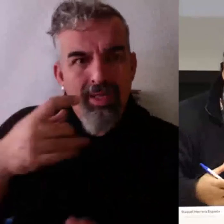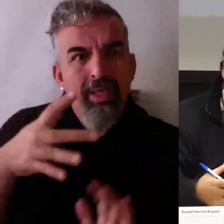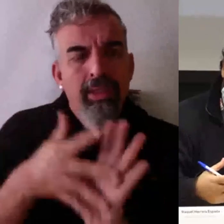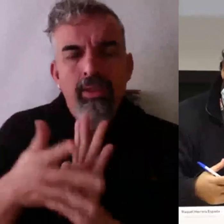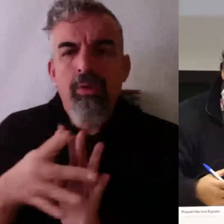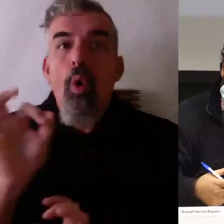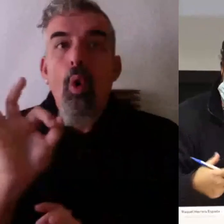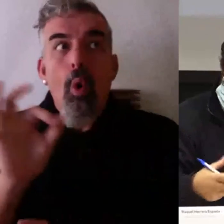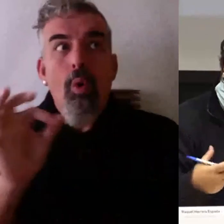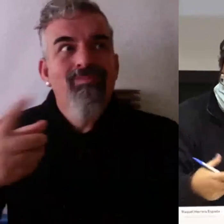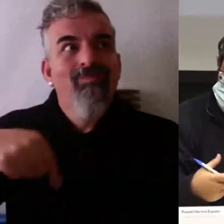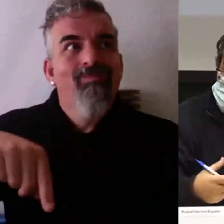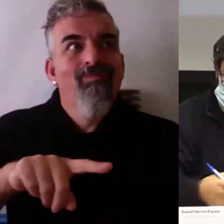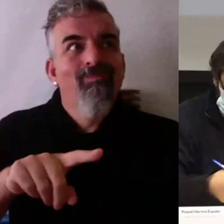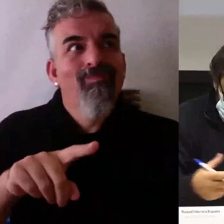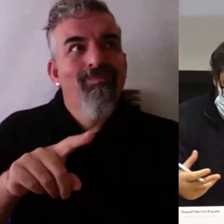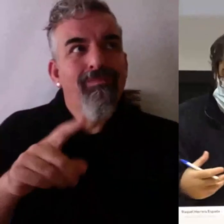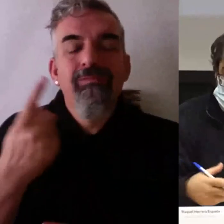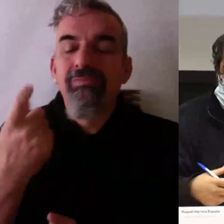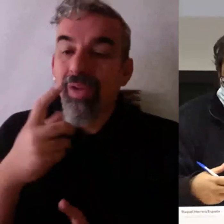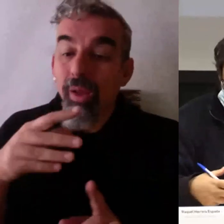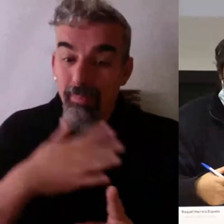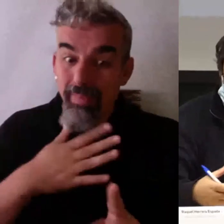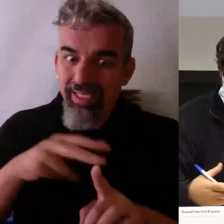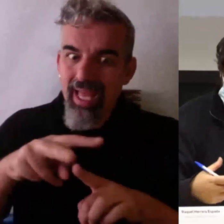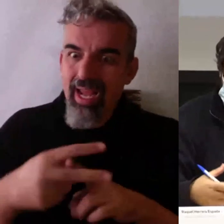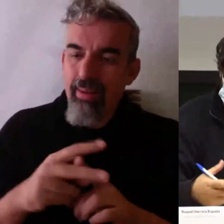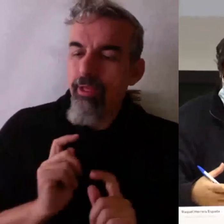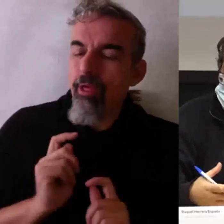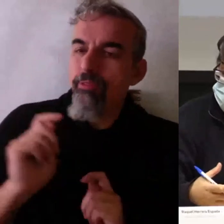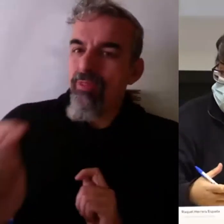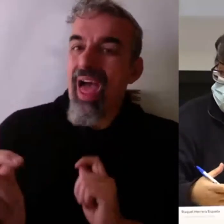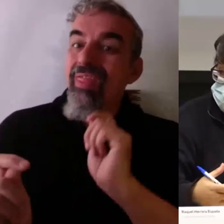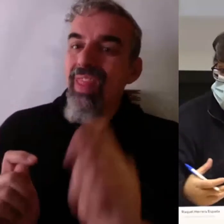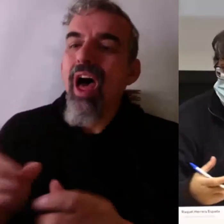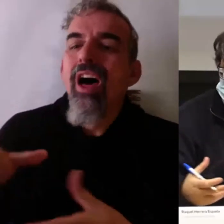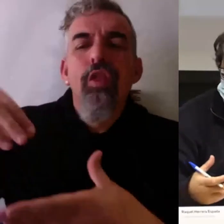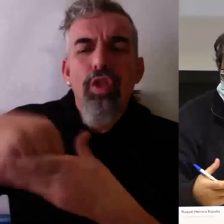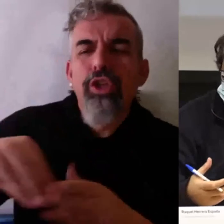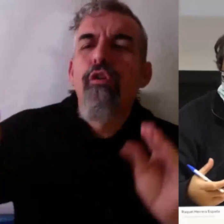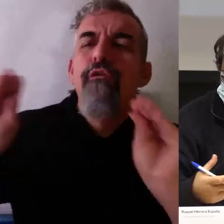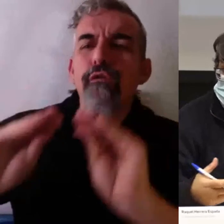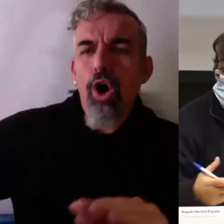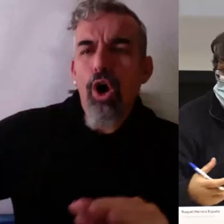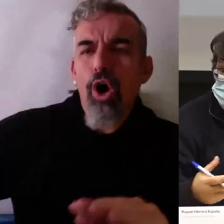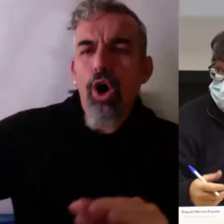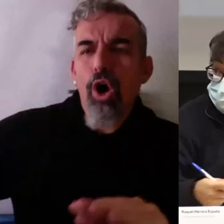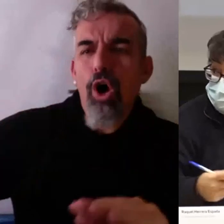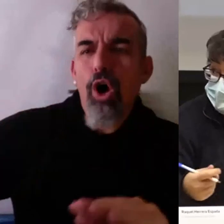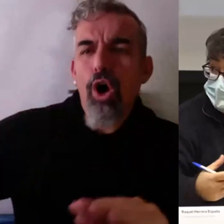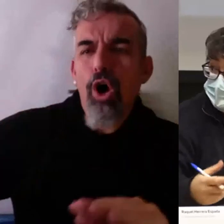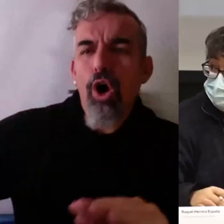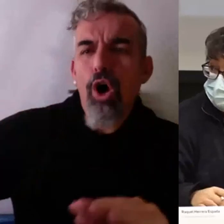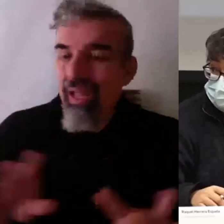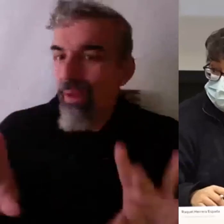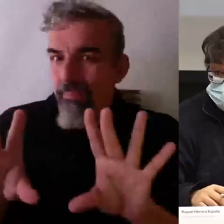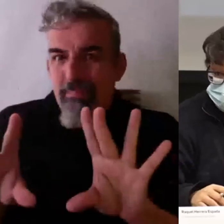o conseguimos que de verdad esas herramientas todas formen parte de la formación o si no, pues son meramente